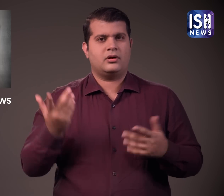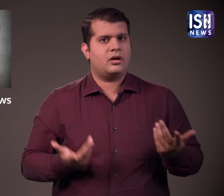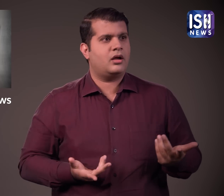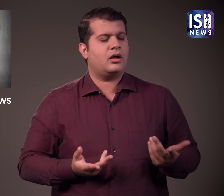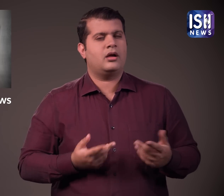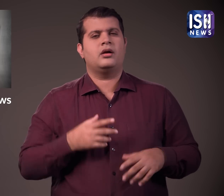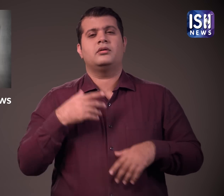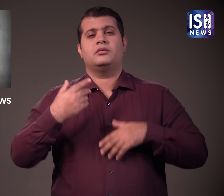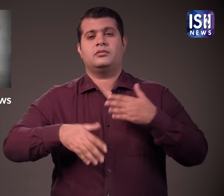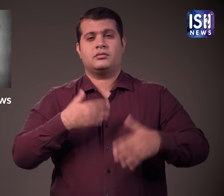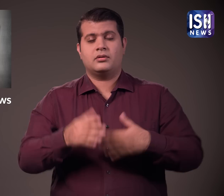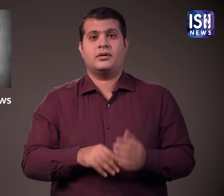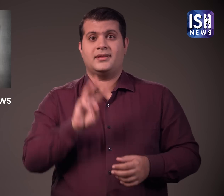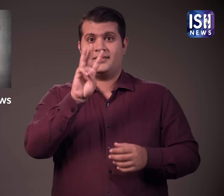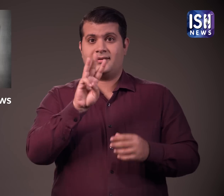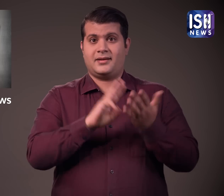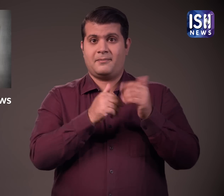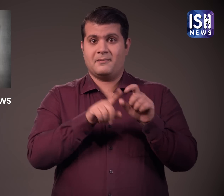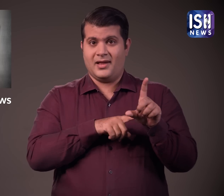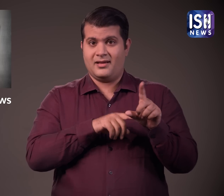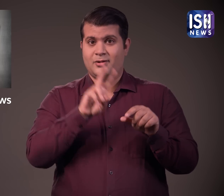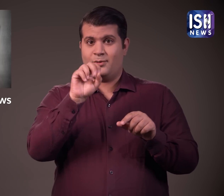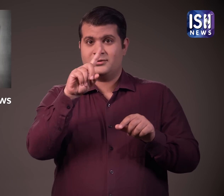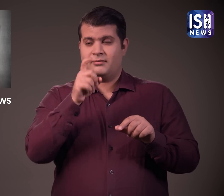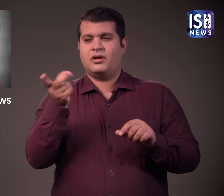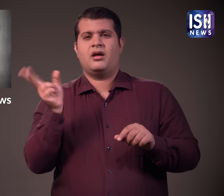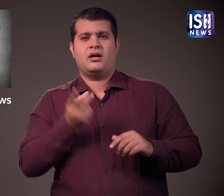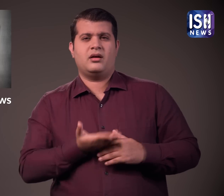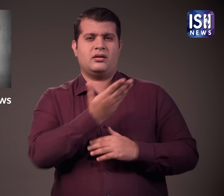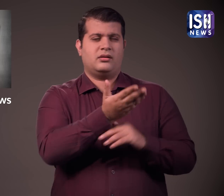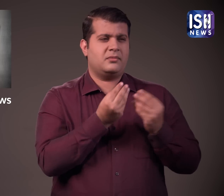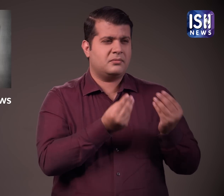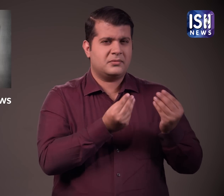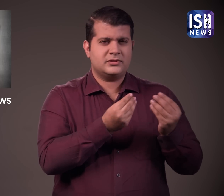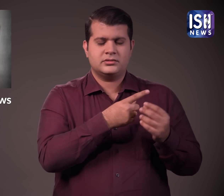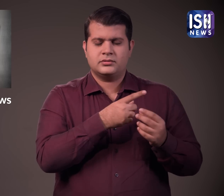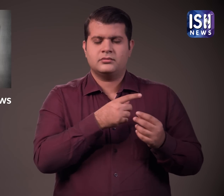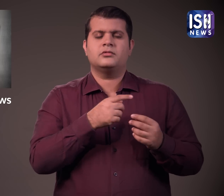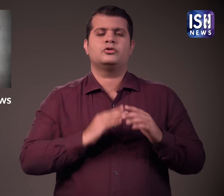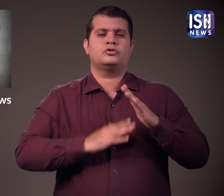सजा सुनाई गई थी तीन मैं 2017 को सुप्रीम कोट ने वसन संपत दुपारे की